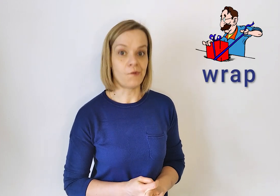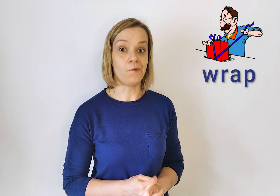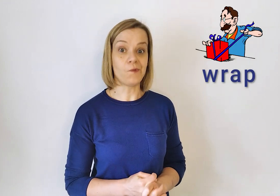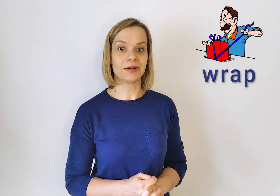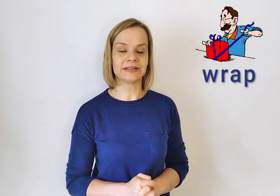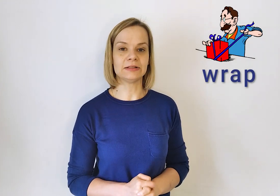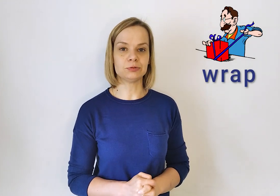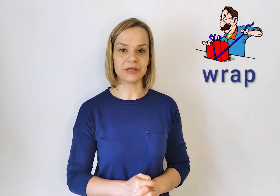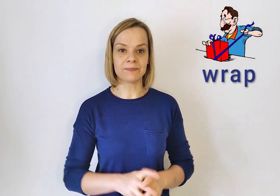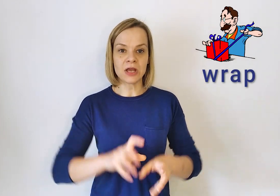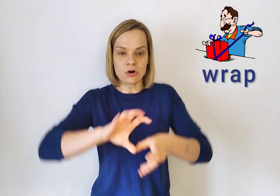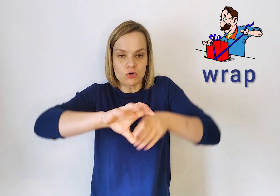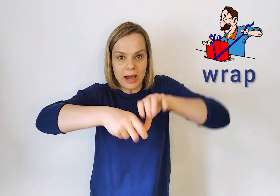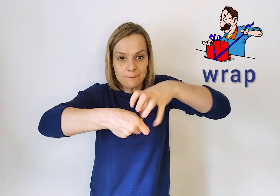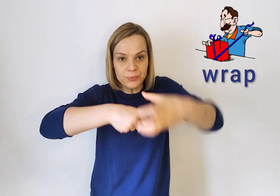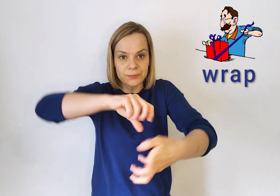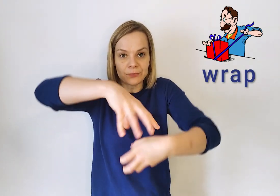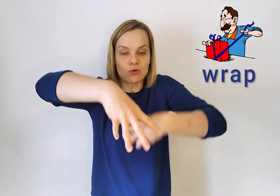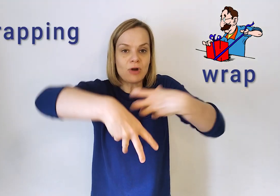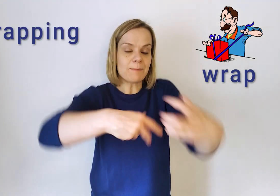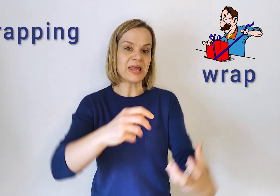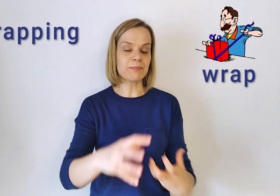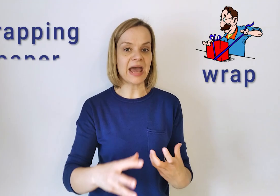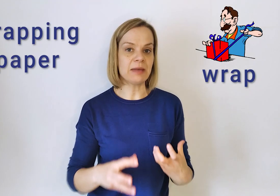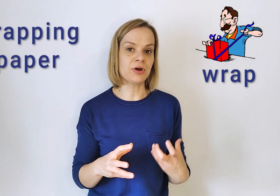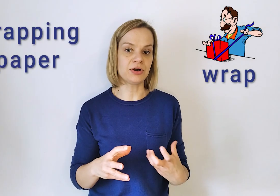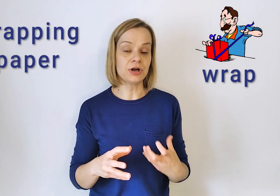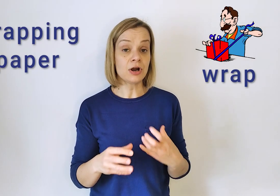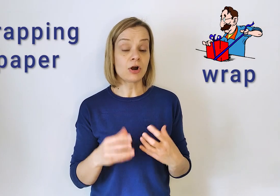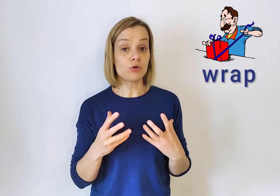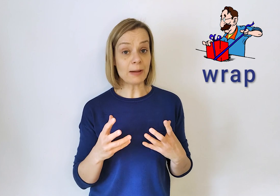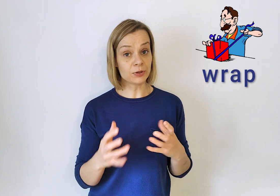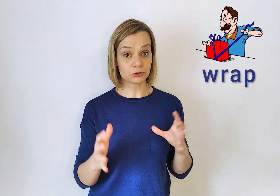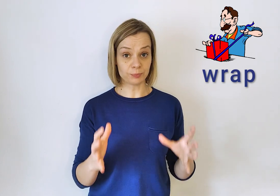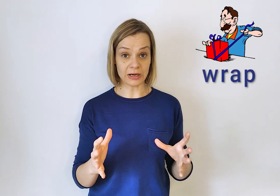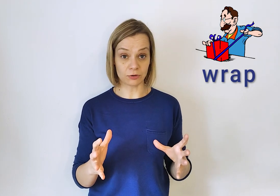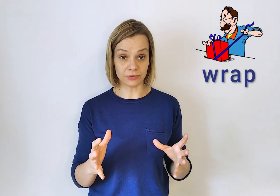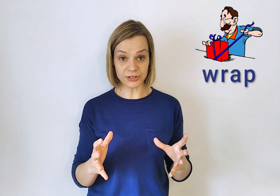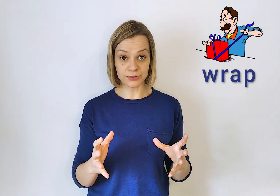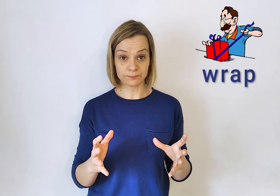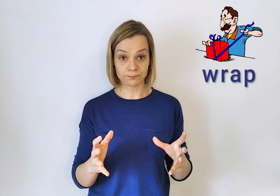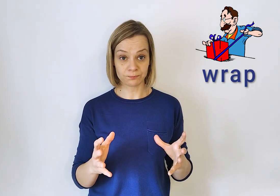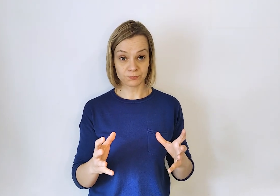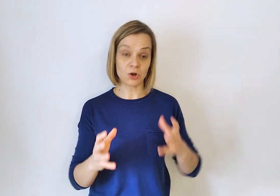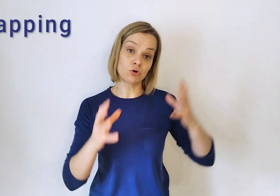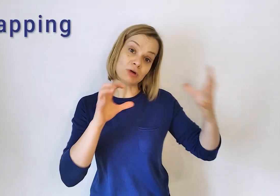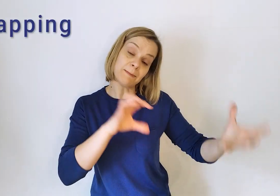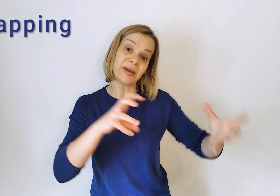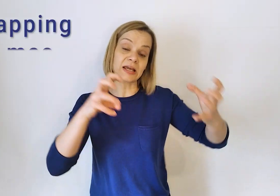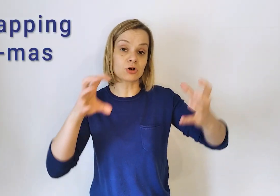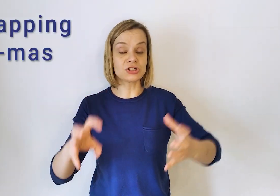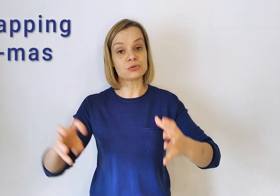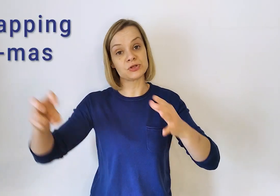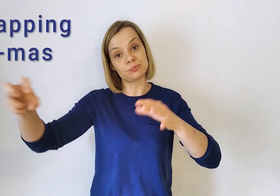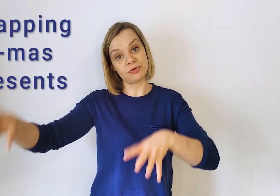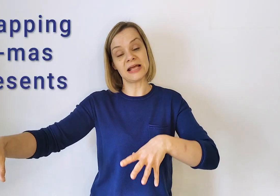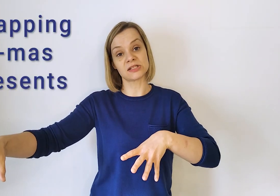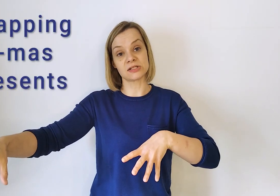Ten lubię. Wrap. Wrapping paper. Wrap to pakować. Wrapping Christmas present